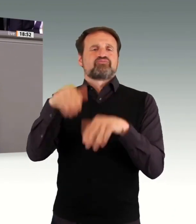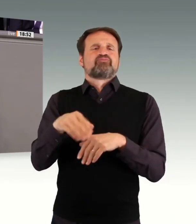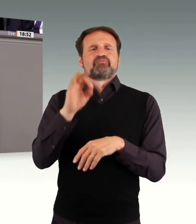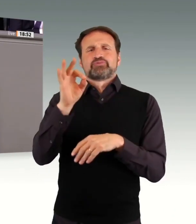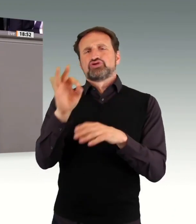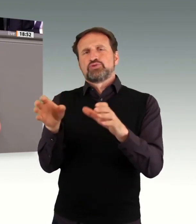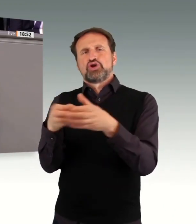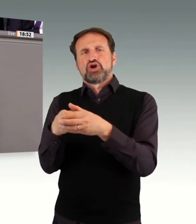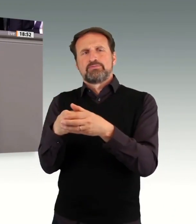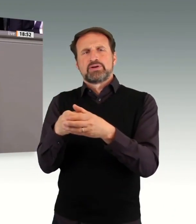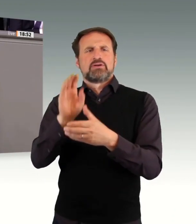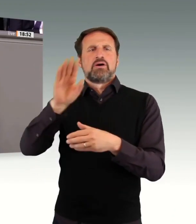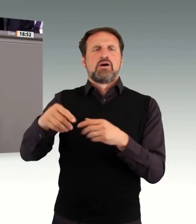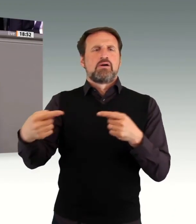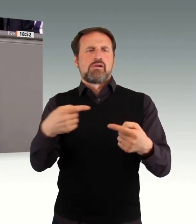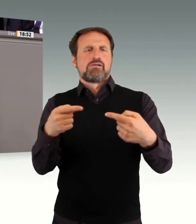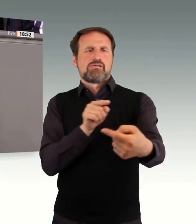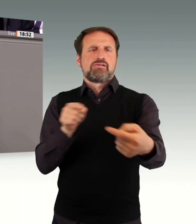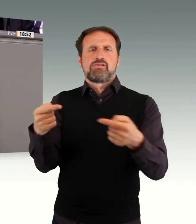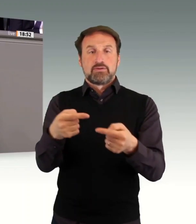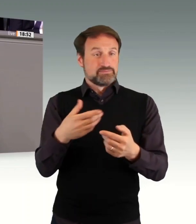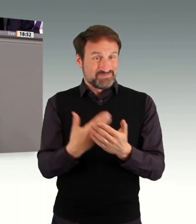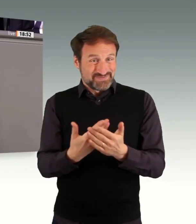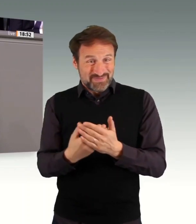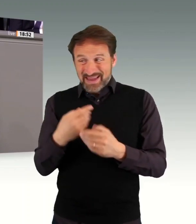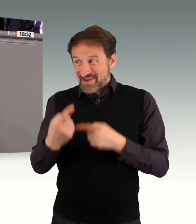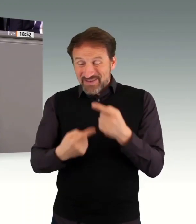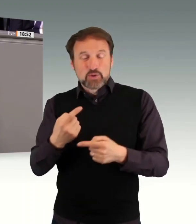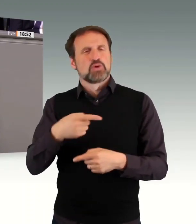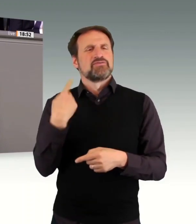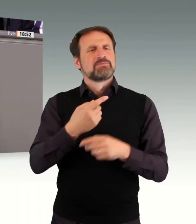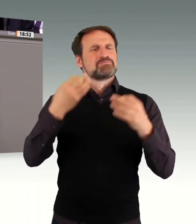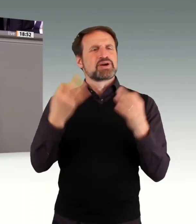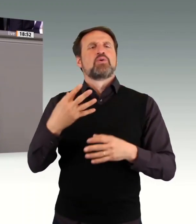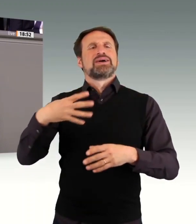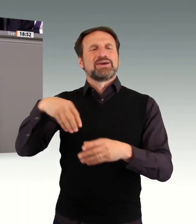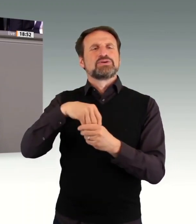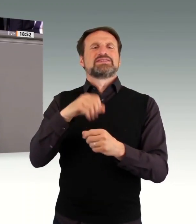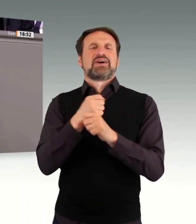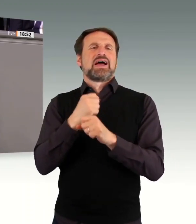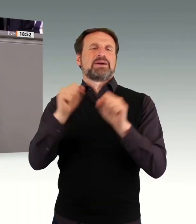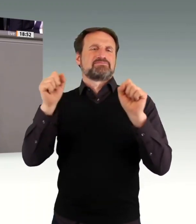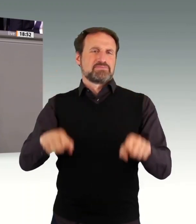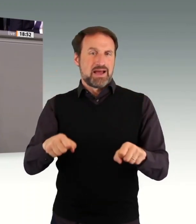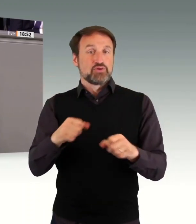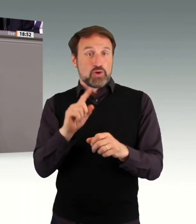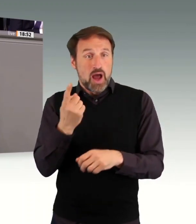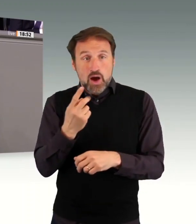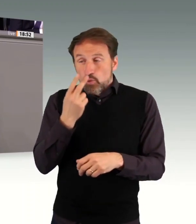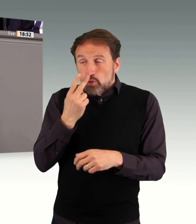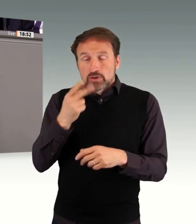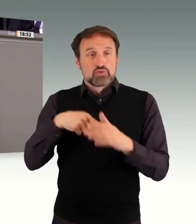Eingliederungsmanagement, wie im Koalitionsvertrag vorgesehen, verbindlicher zu regeln, Prävention, Rehabilitation und